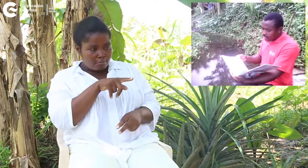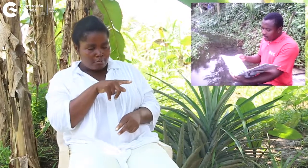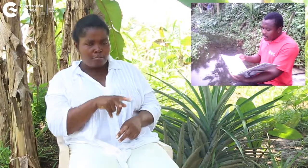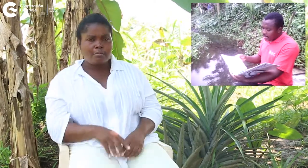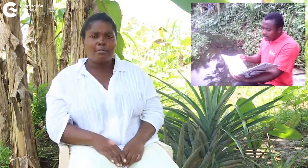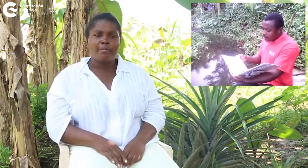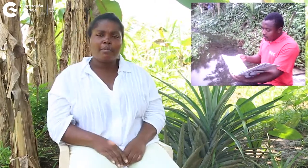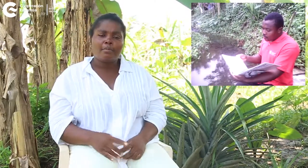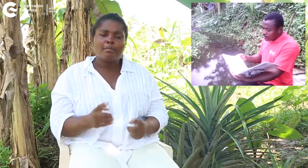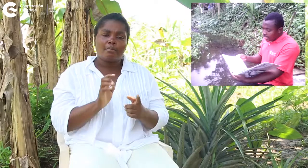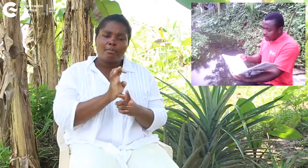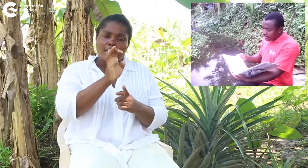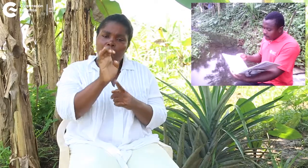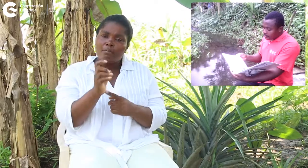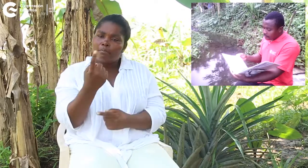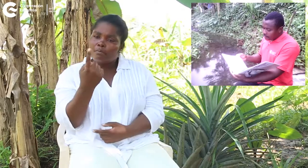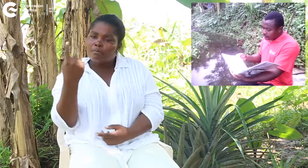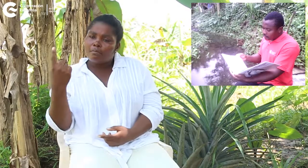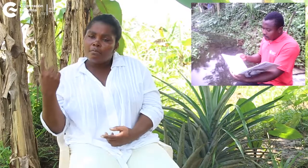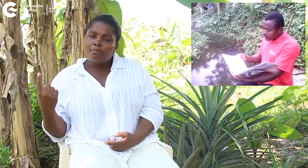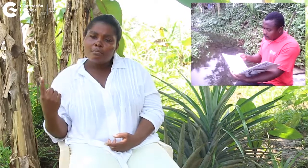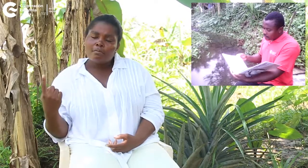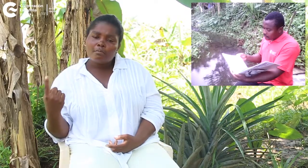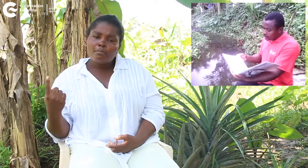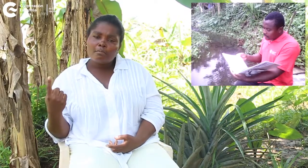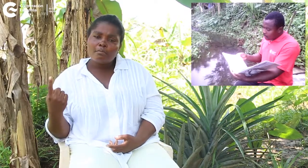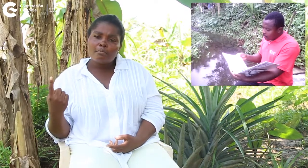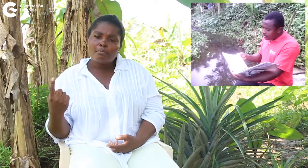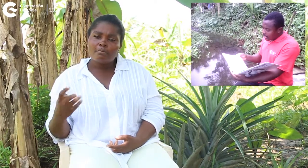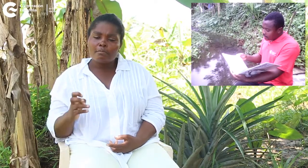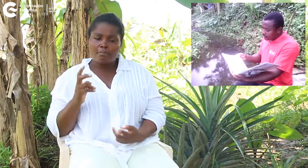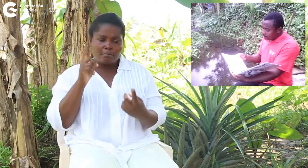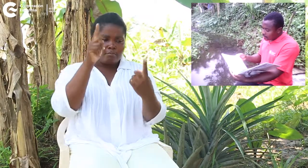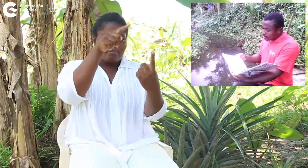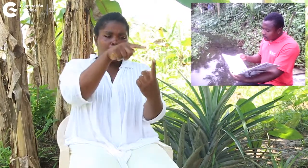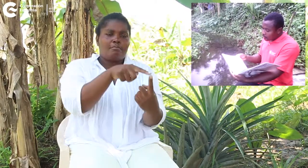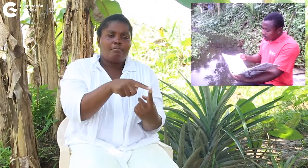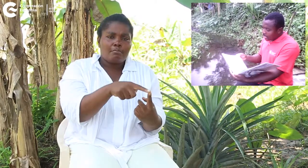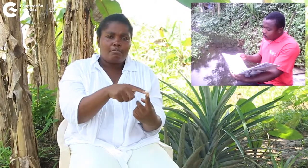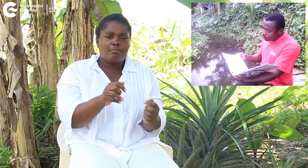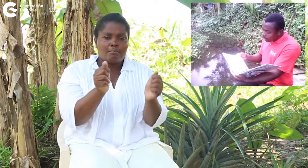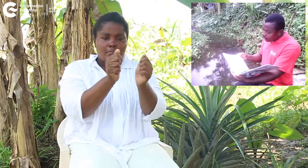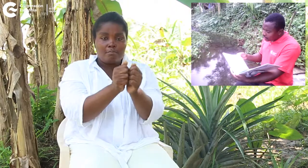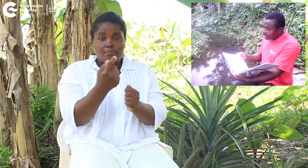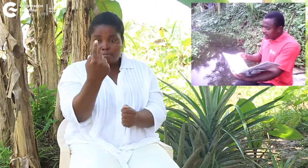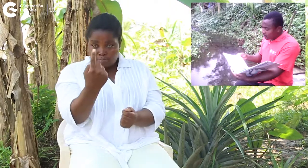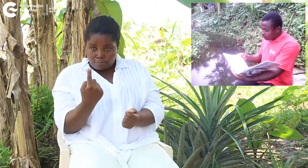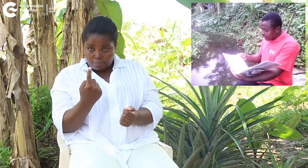Cada una se encuentran con el uno y se gustan.